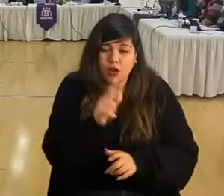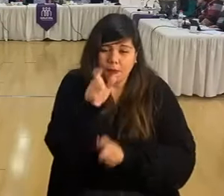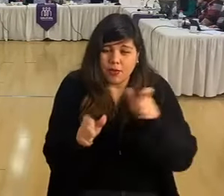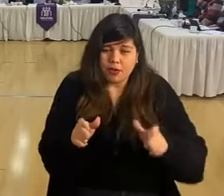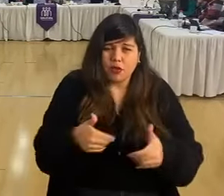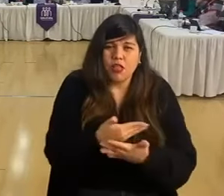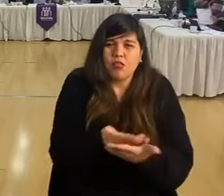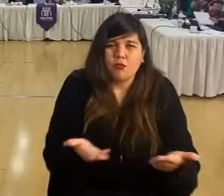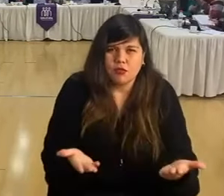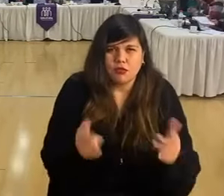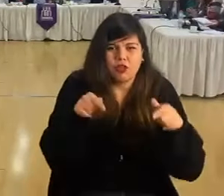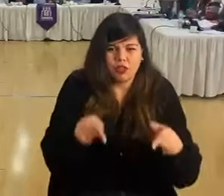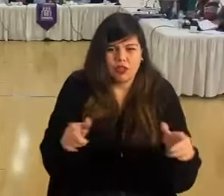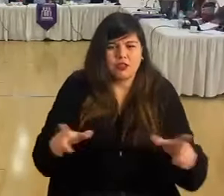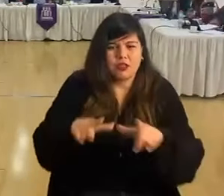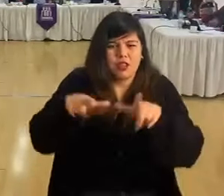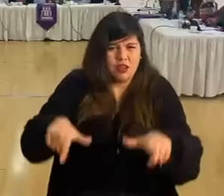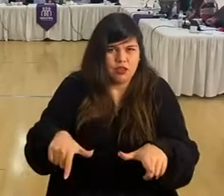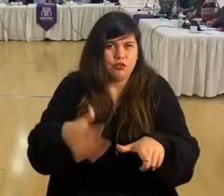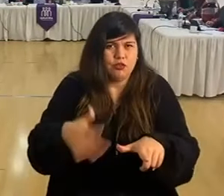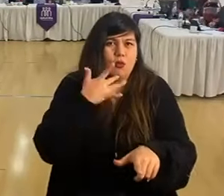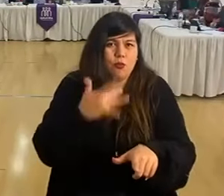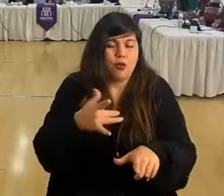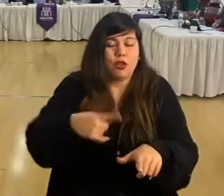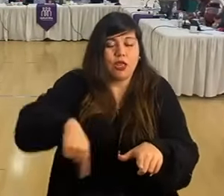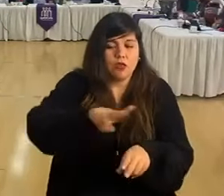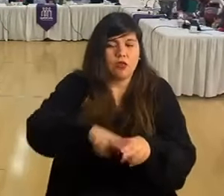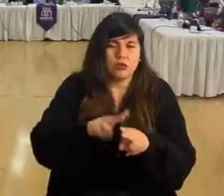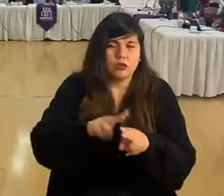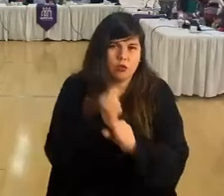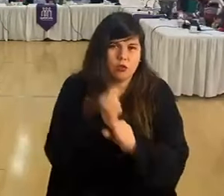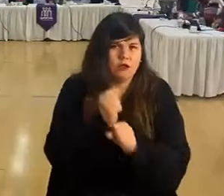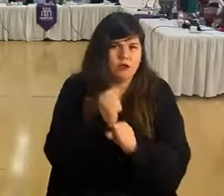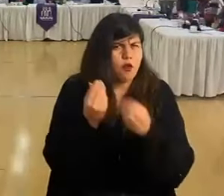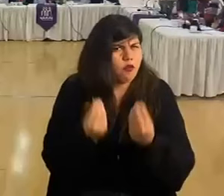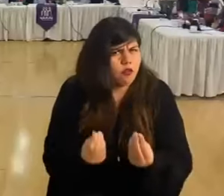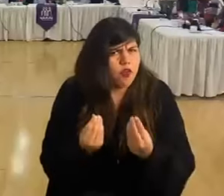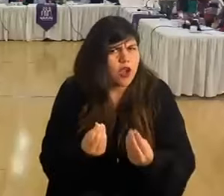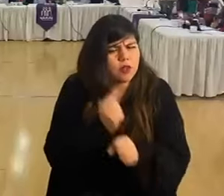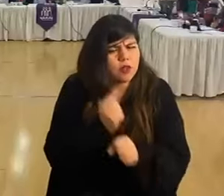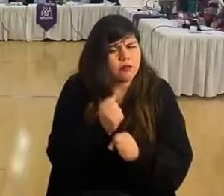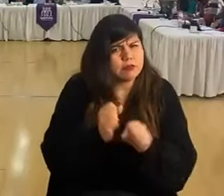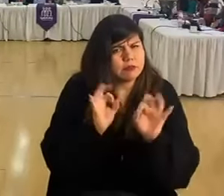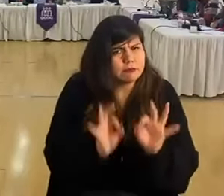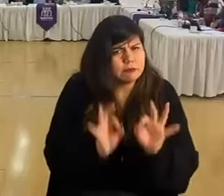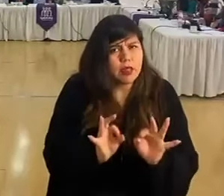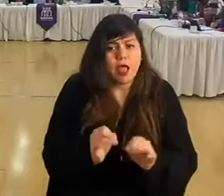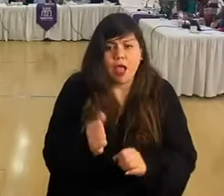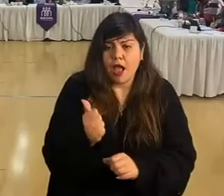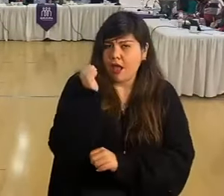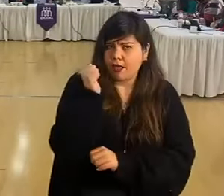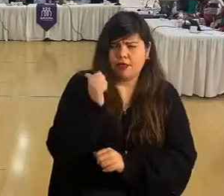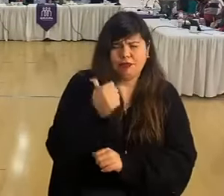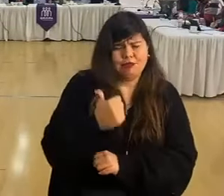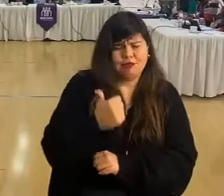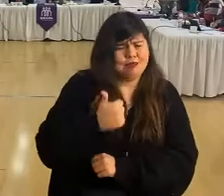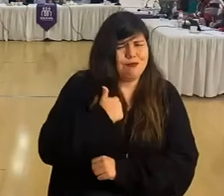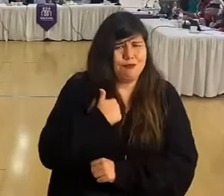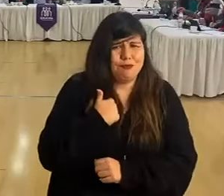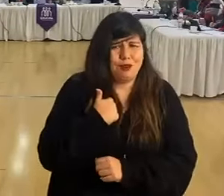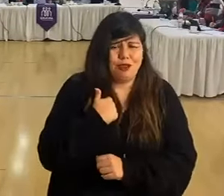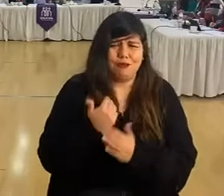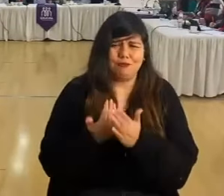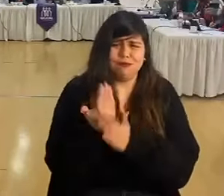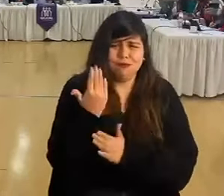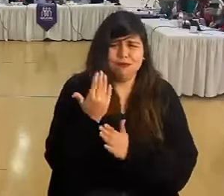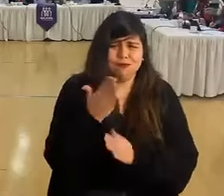funcionarias de esa dirección, porque hicieron un gran trabajo, una gran labor. Ayer partieron muy tempranito también en